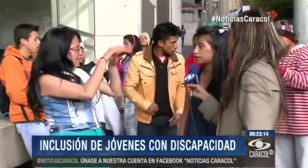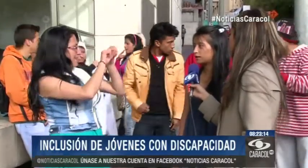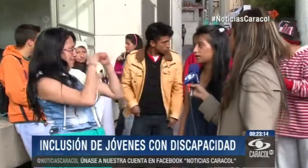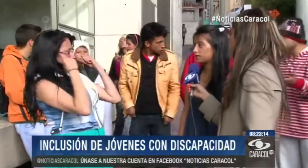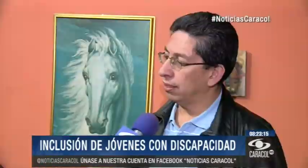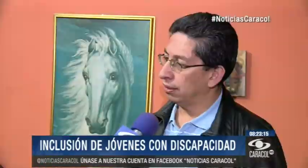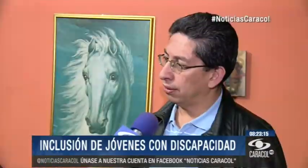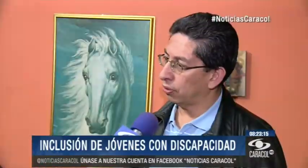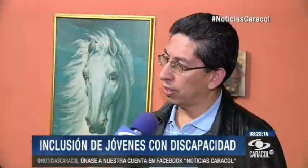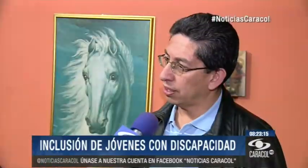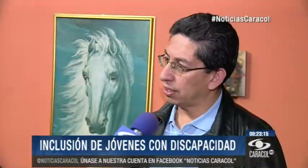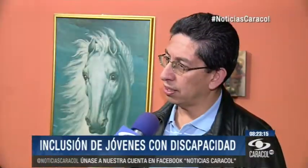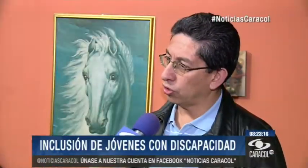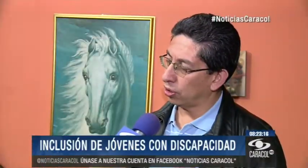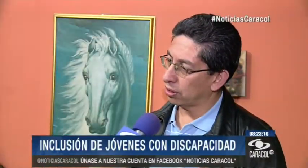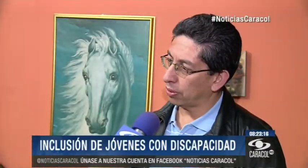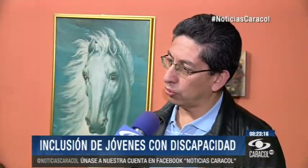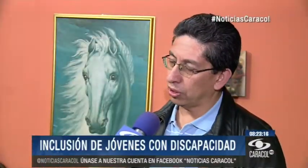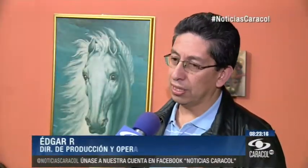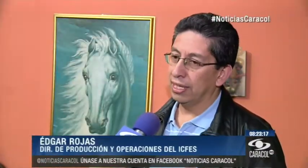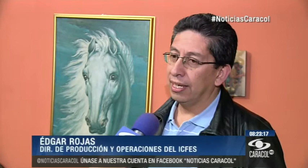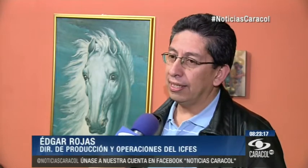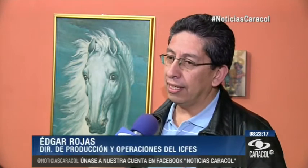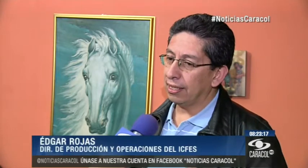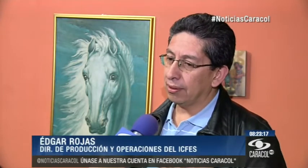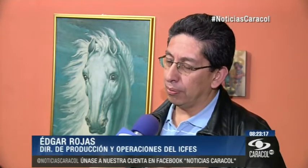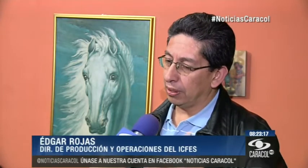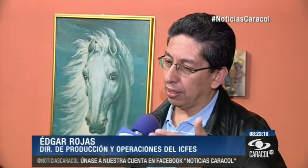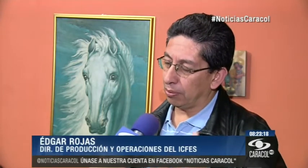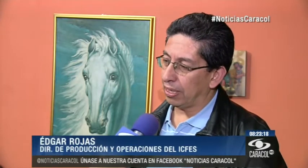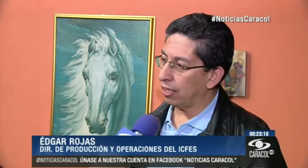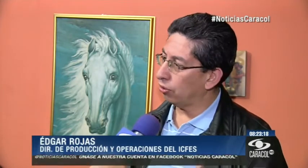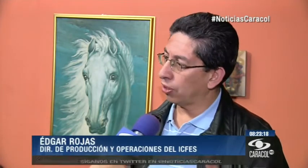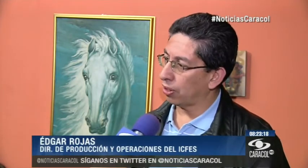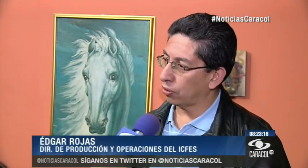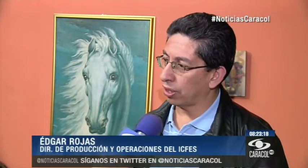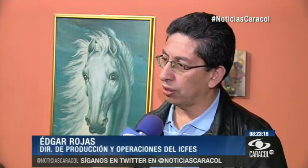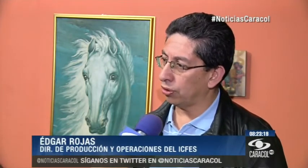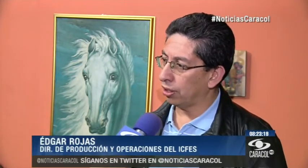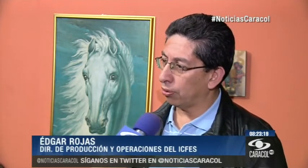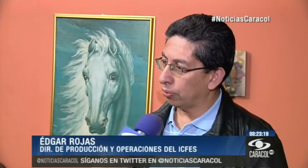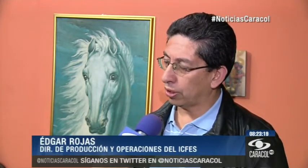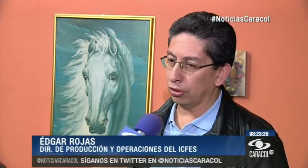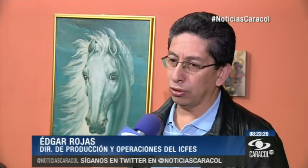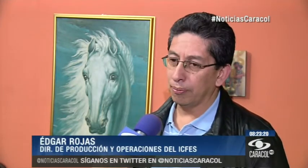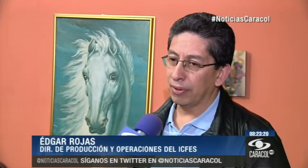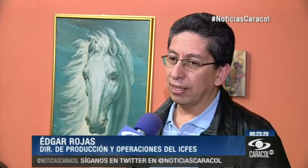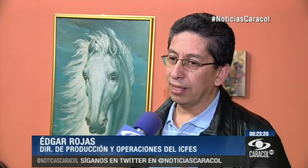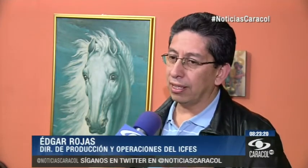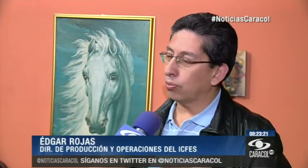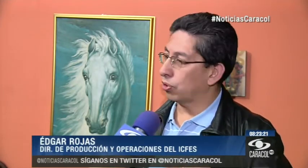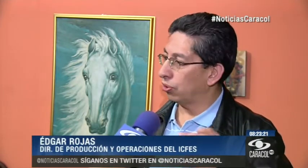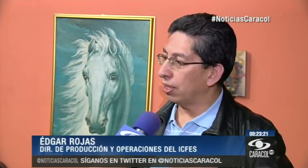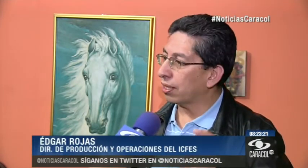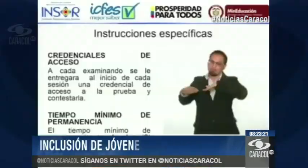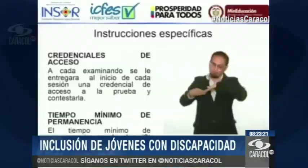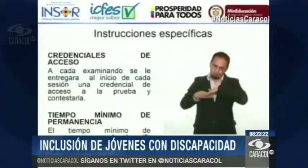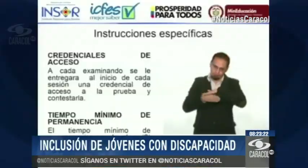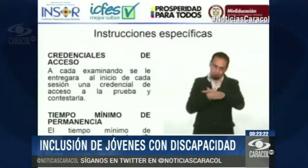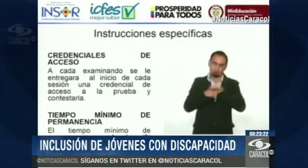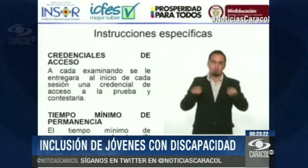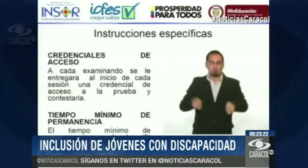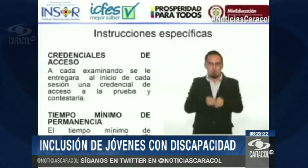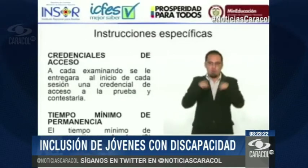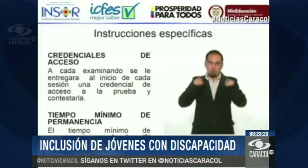muy claro. En lenguaje de señas todas las preguntas y en el video que va corriendo en el computador tienen la opción de ir